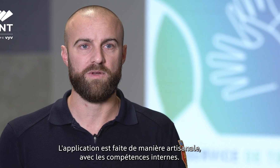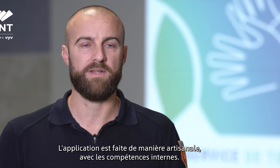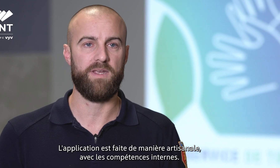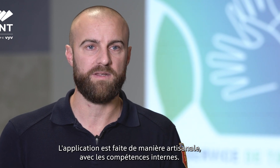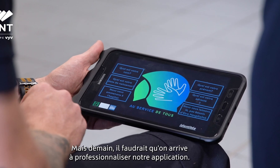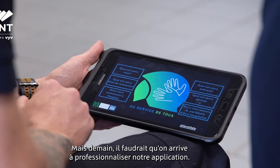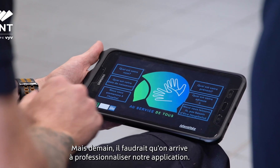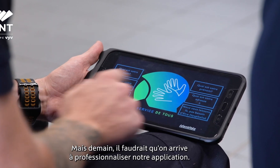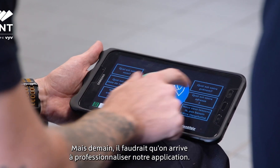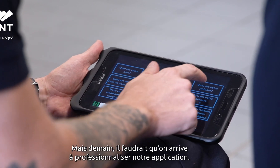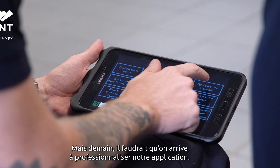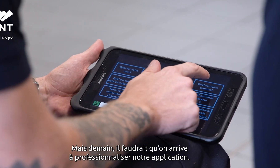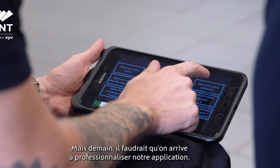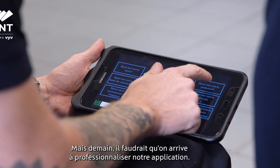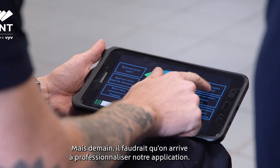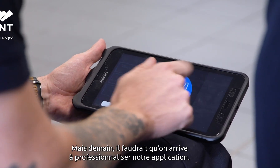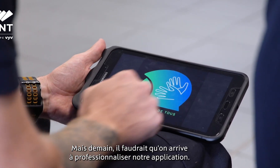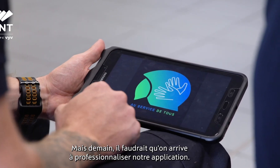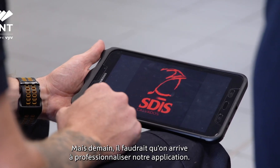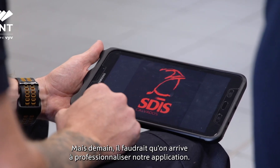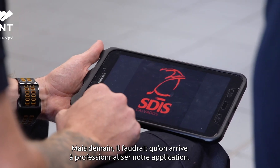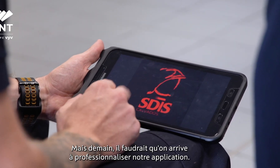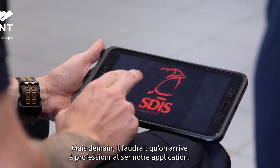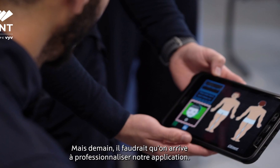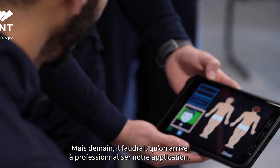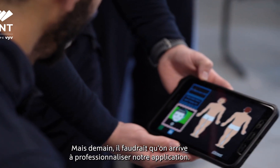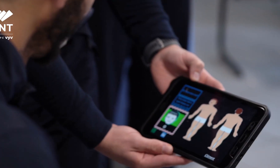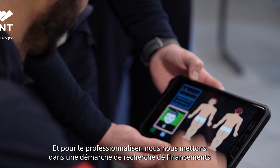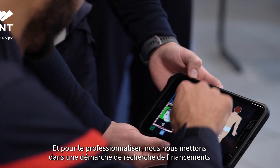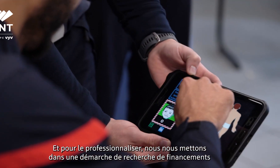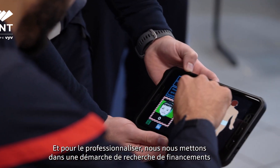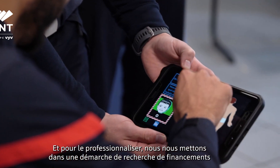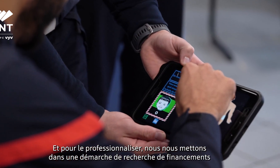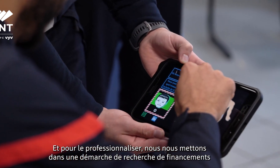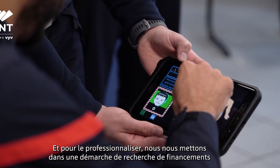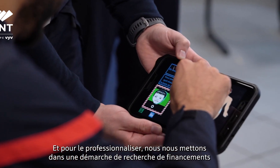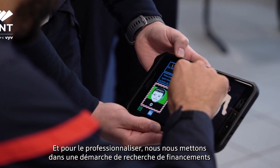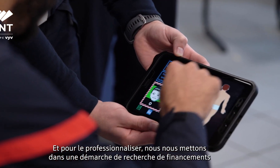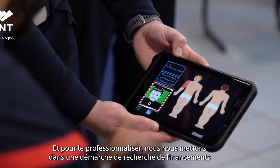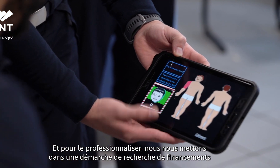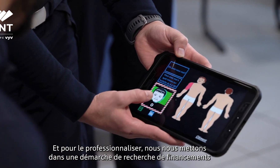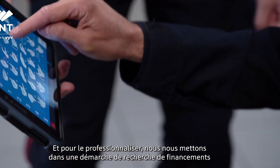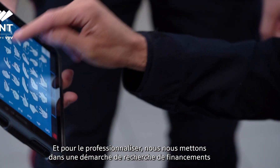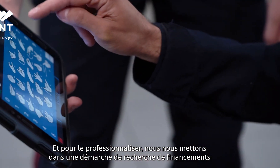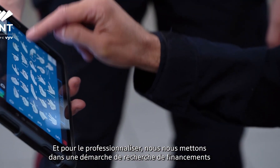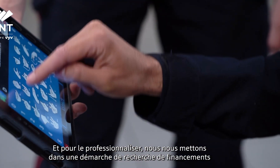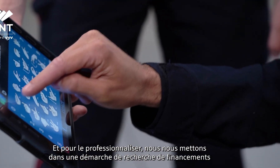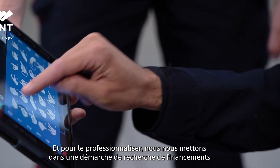internes mais demain il faudrait qu'on arrive à professionnaliser notre application. Et pour le professionnaliser nous nous mettons dans une démarche de recherche de financement